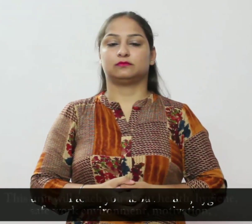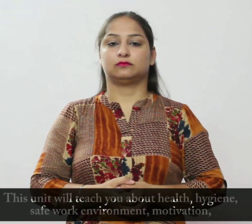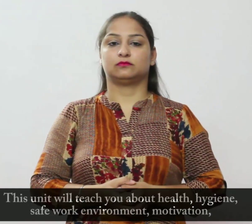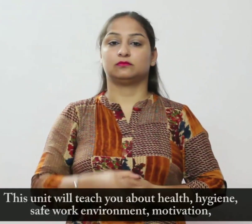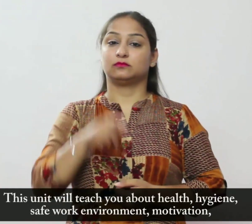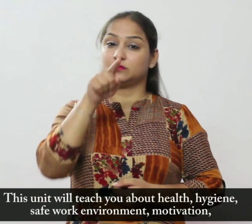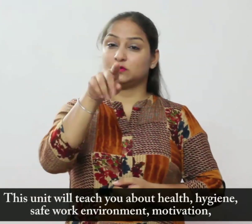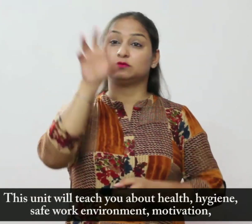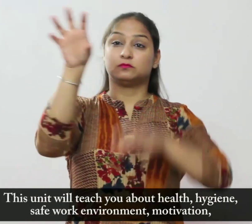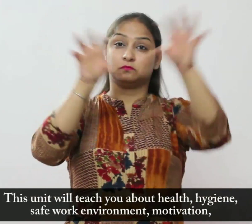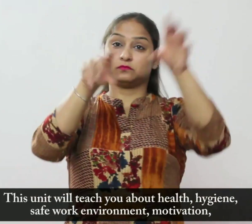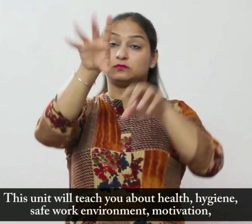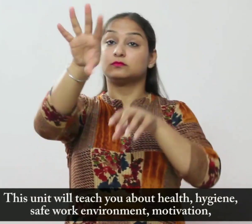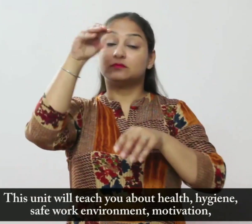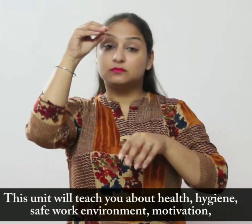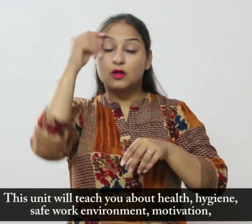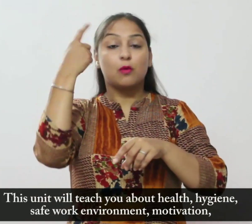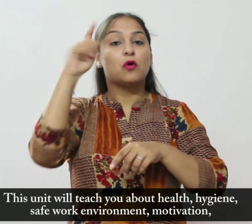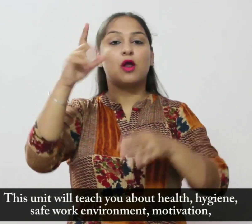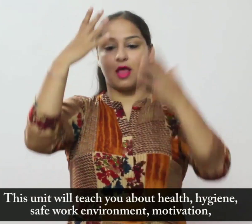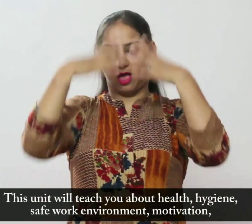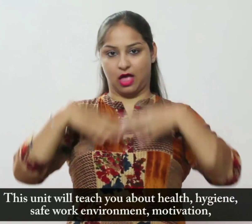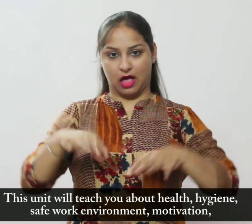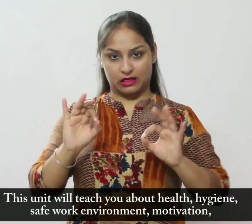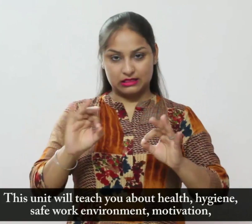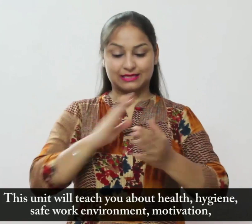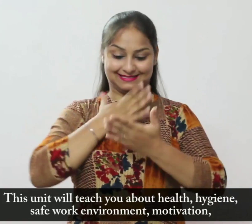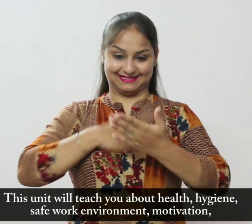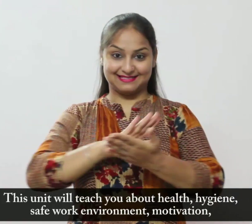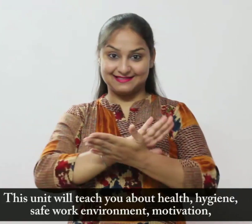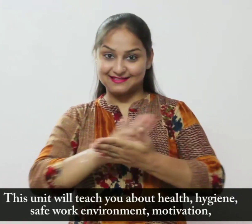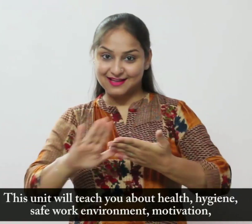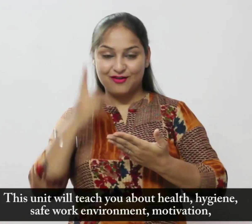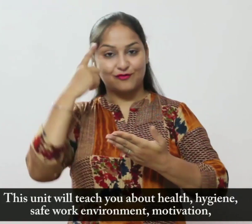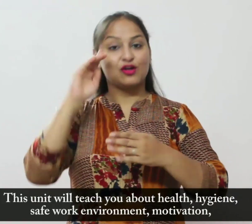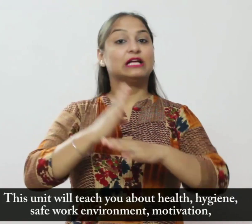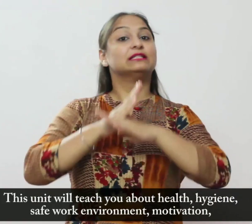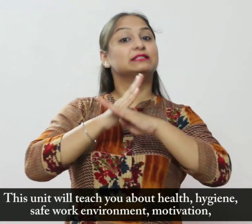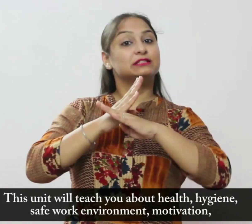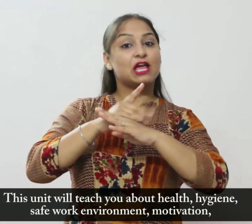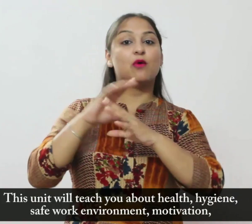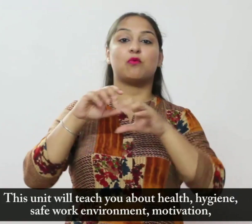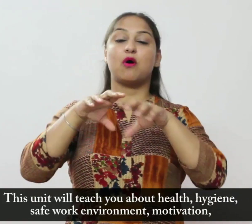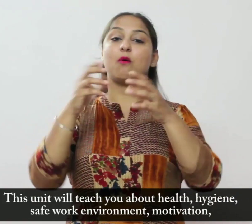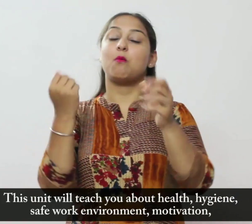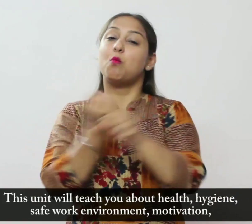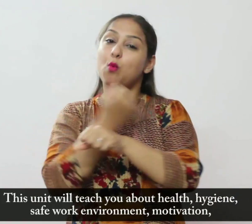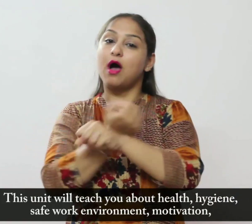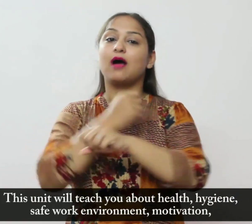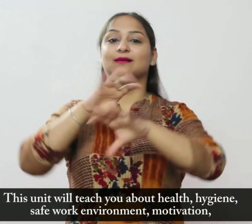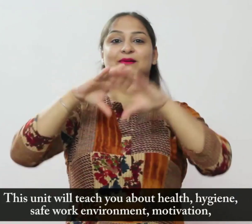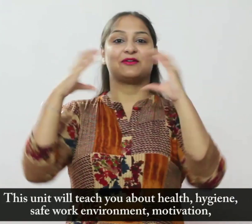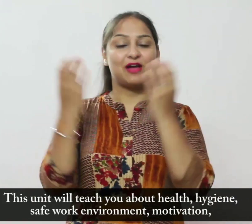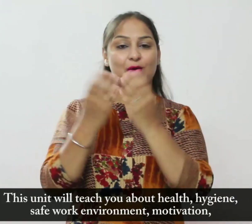एकाई में आपको स्वास्थ, स्वच्चता, सुरक्षित कार्य वातवरन, प्रेणा के बारे में सिखाएंगे